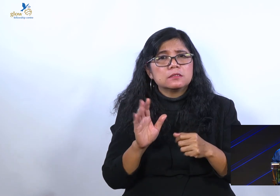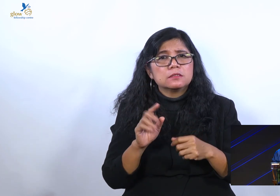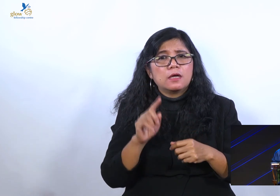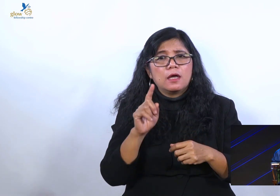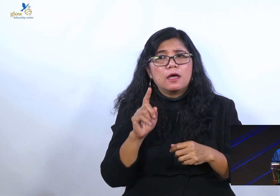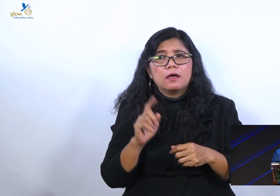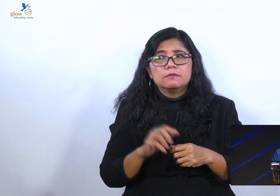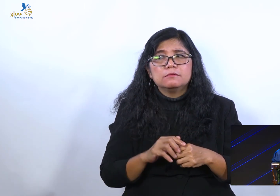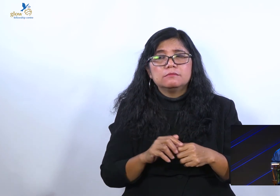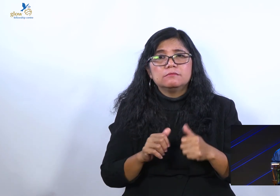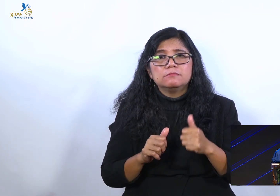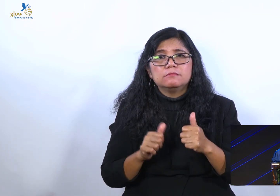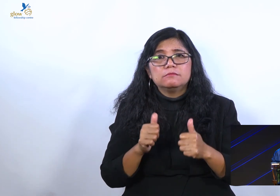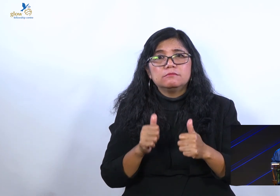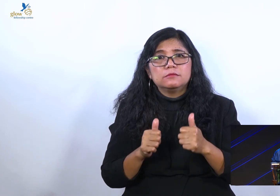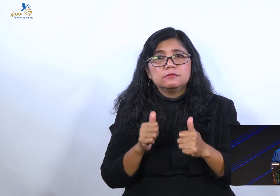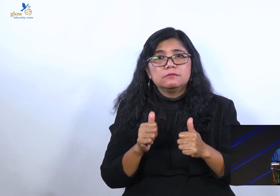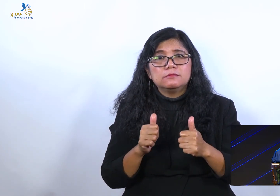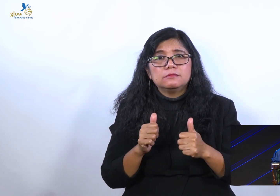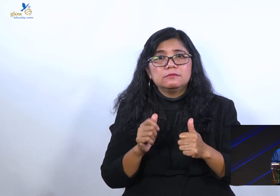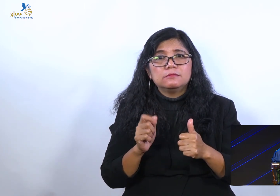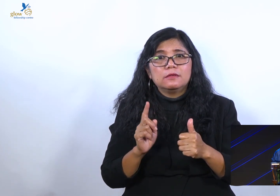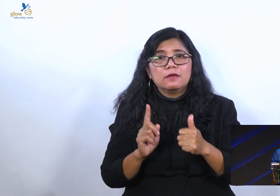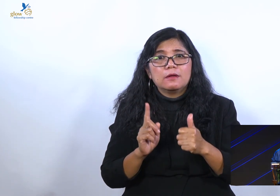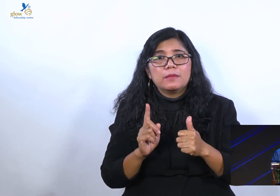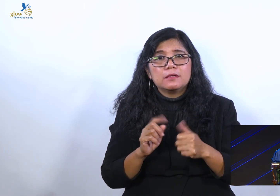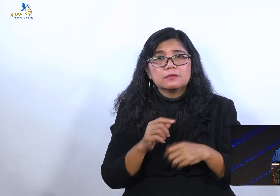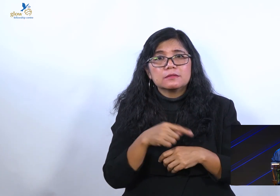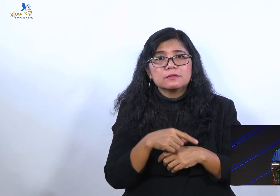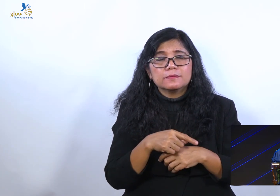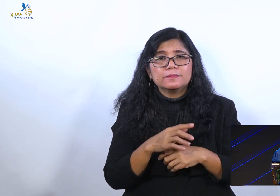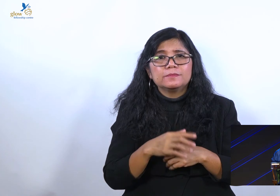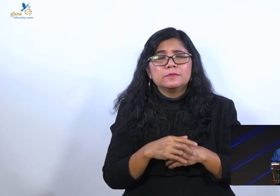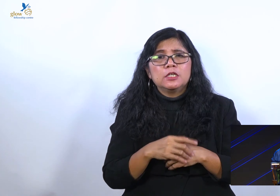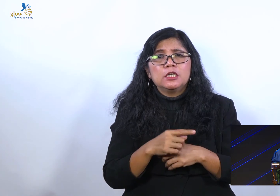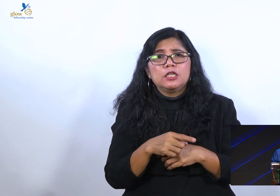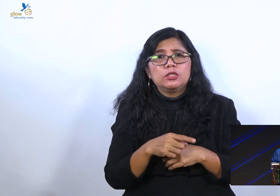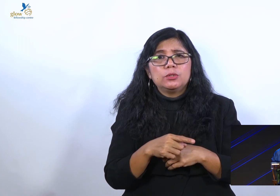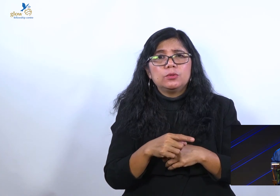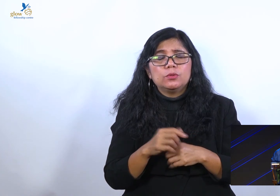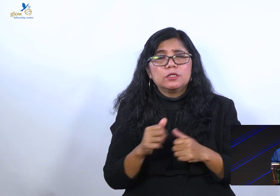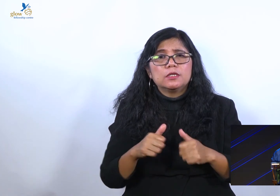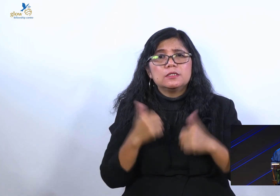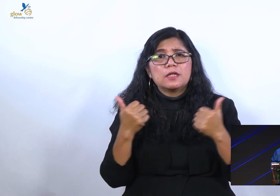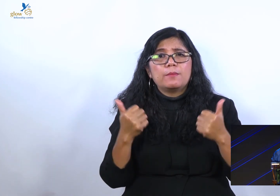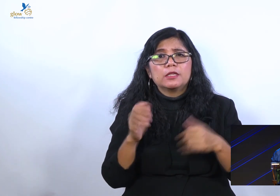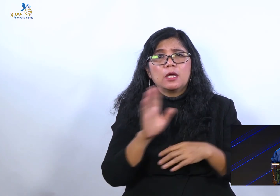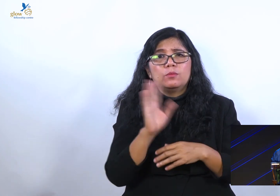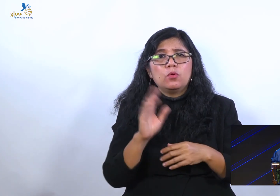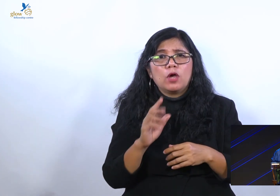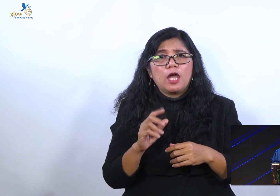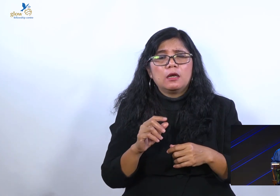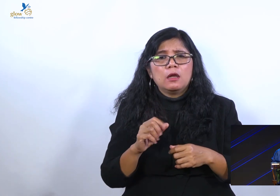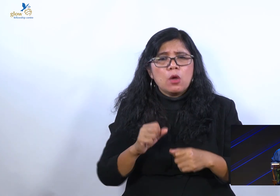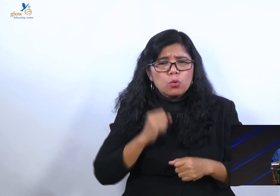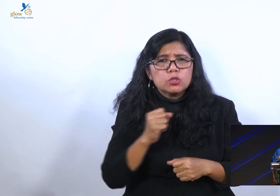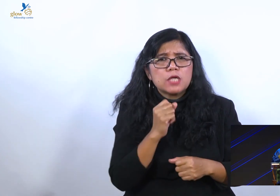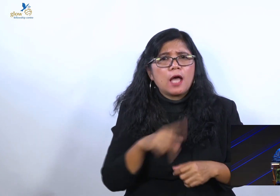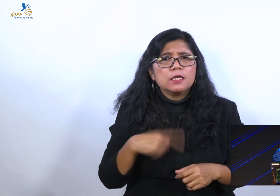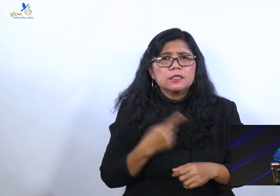Melainkan berolah hidup yang kekal. Kamu diselamatkan kata Alkitab. bukan hasil usahamu. Tapi pemberian Allah.